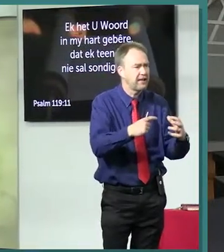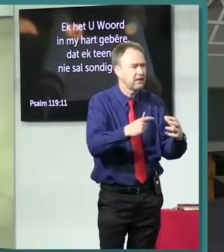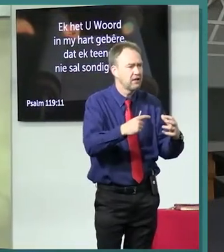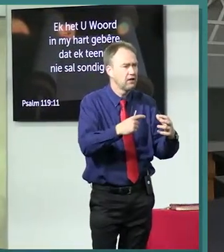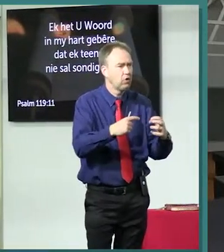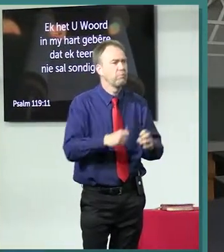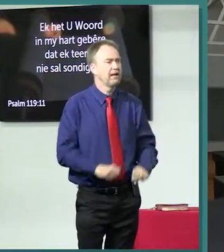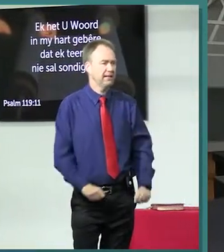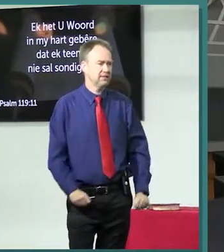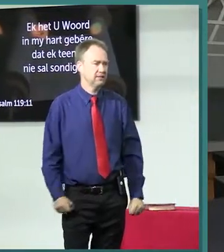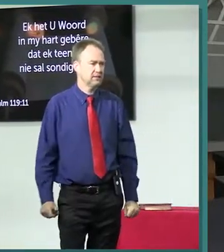op my lewe,